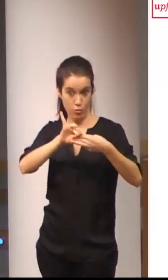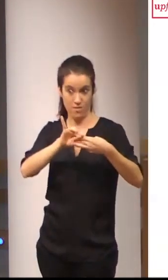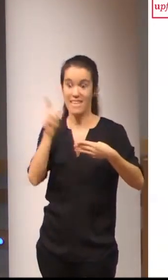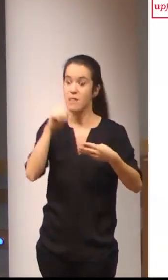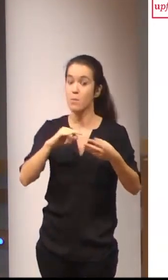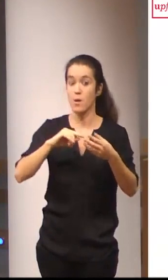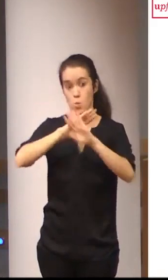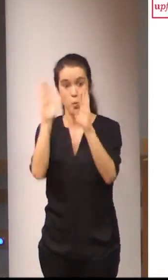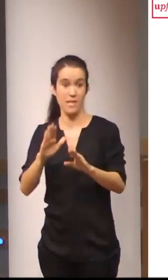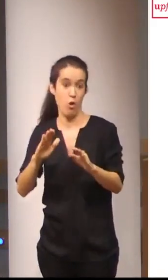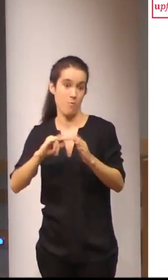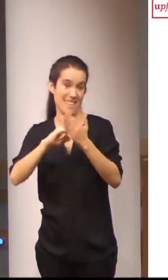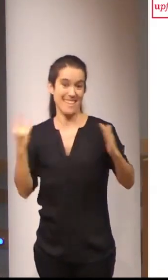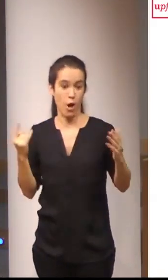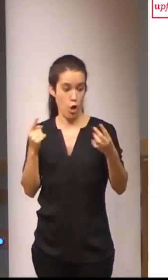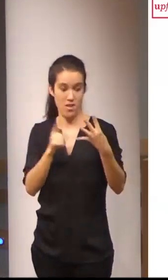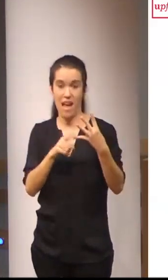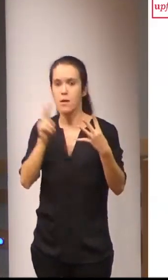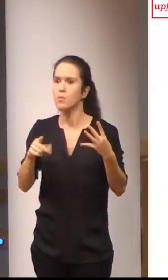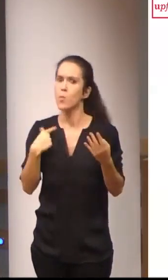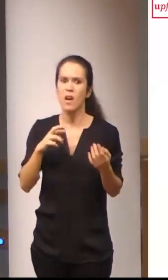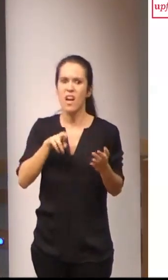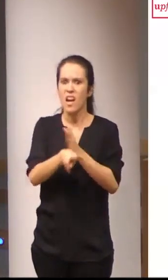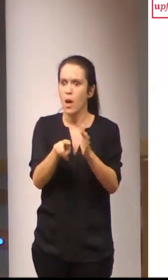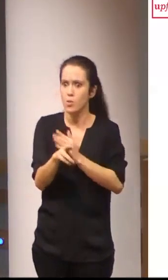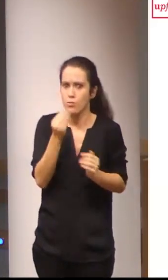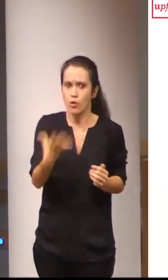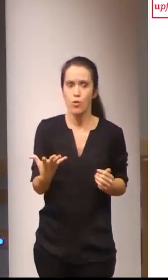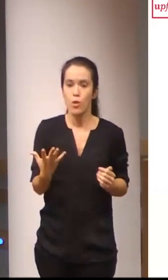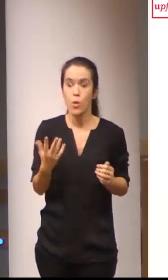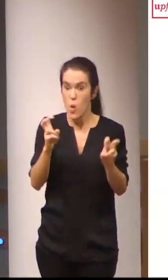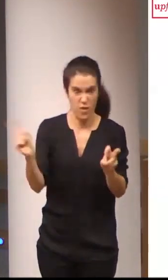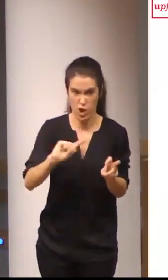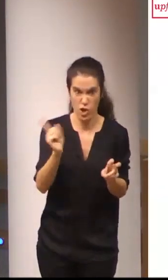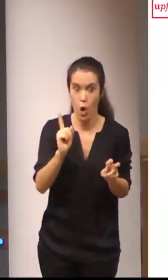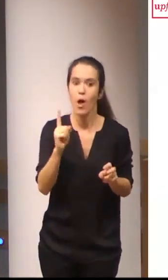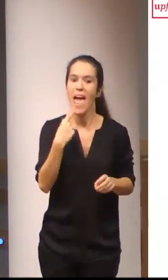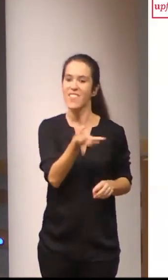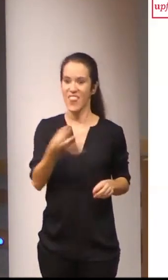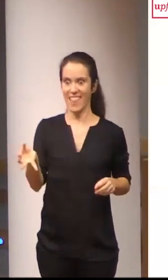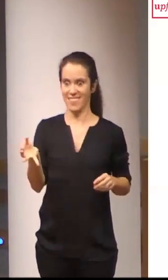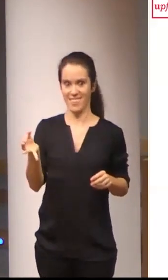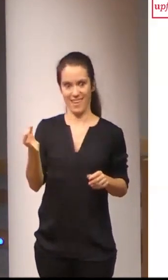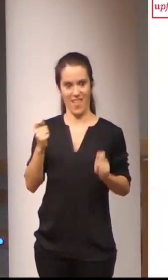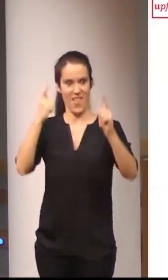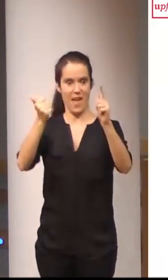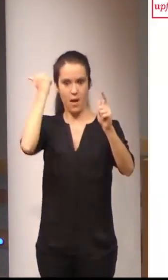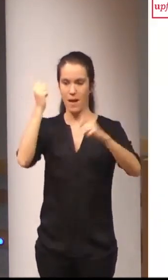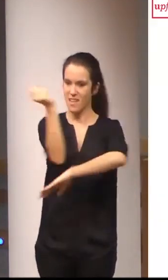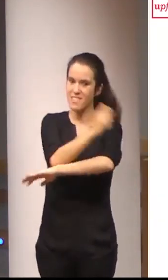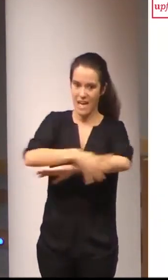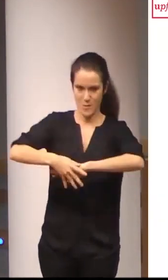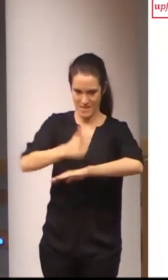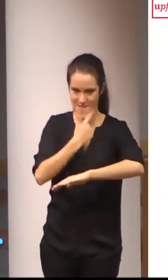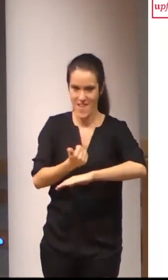tecnologías se muestran como un recurso eficiente no nuevo pero si eficiente que incrementa la transversalidad